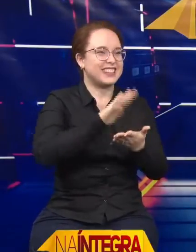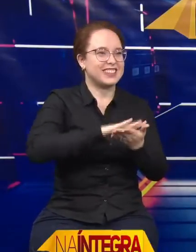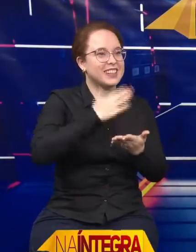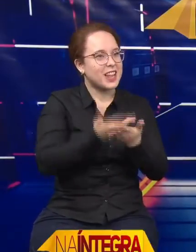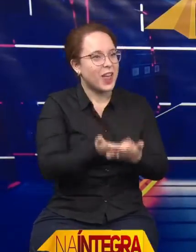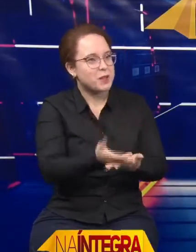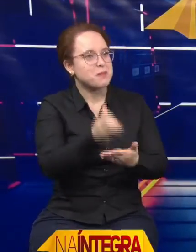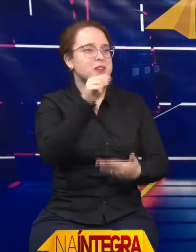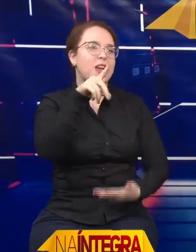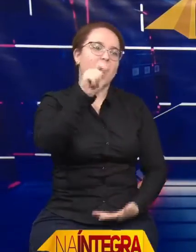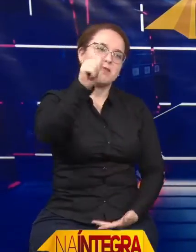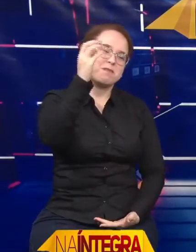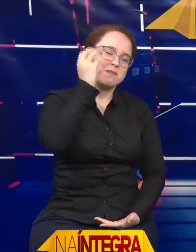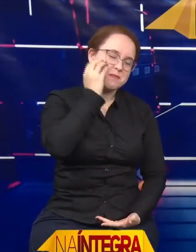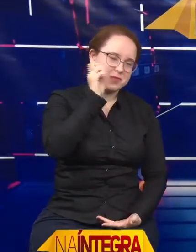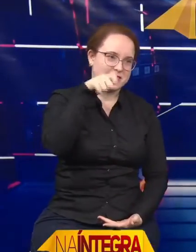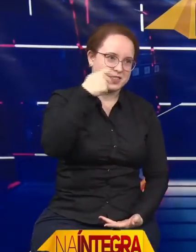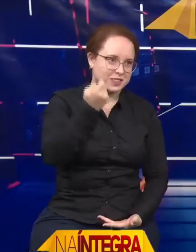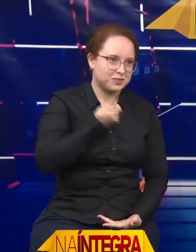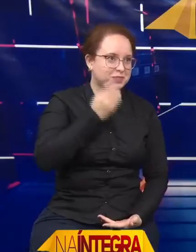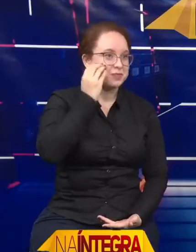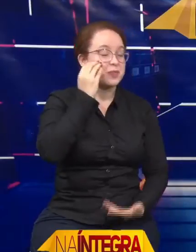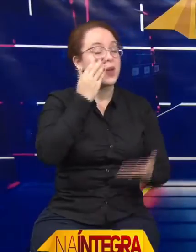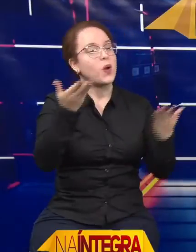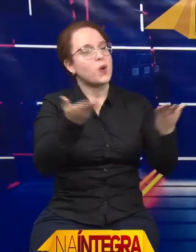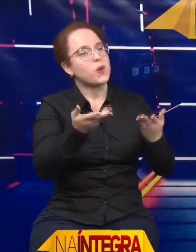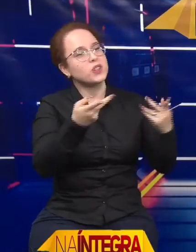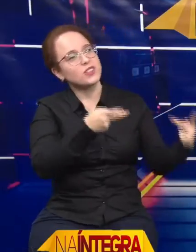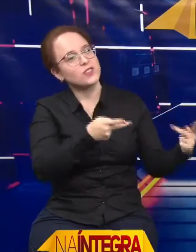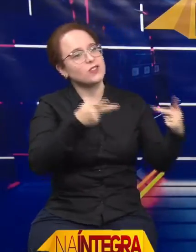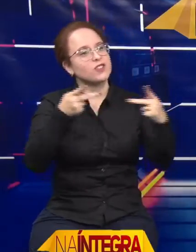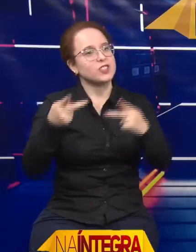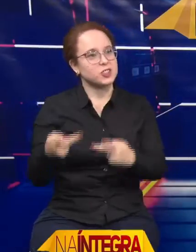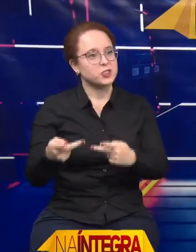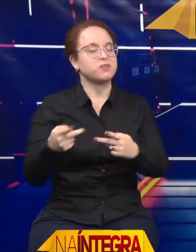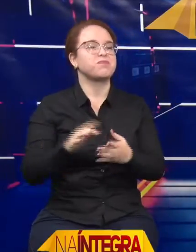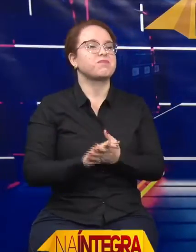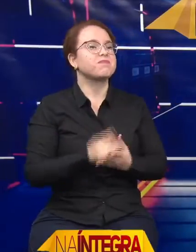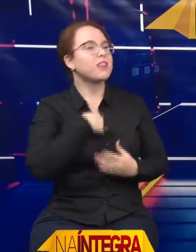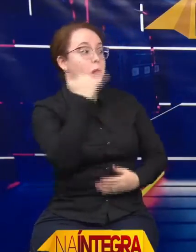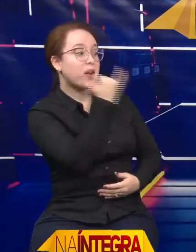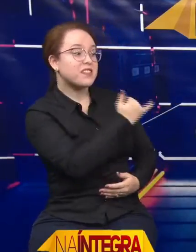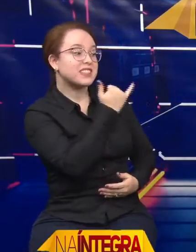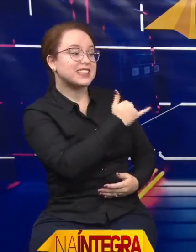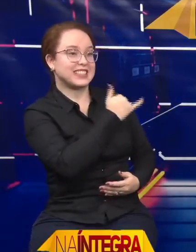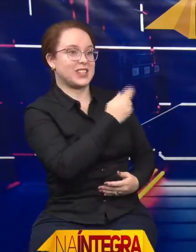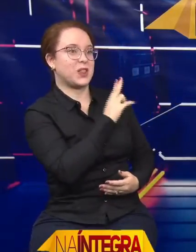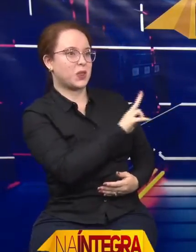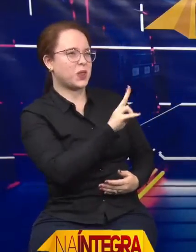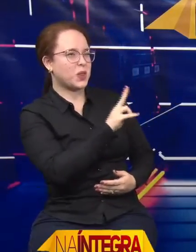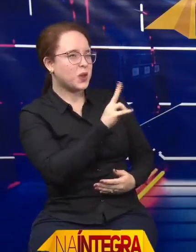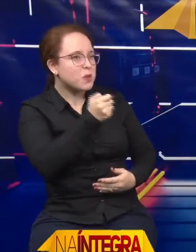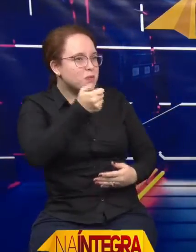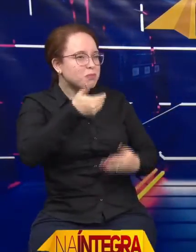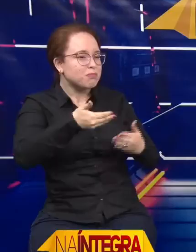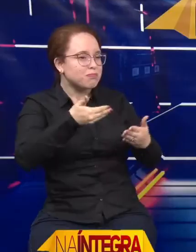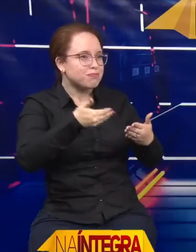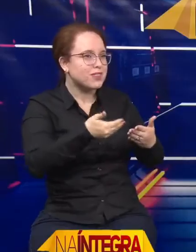Amanda, intérprete de Libras hoje, visitando a gente aqui no nosso estúdio. Ela acabou de me falar o nome, mas acabei... Muita coisa pra pensar, a gente